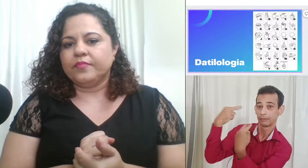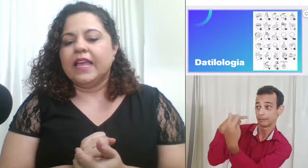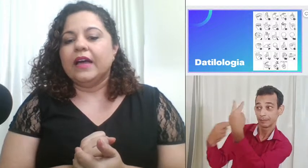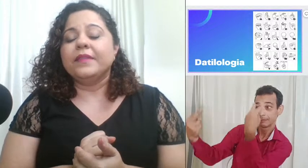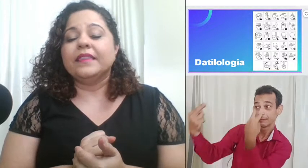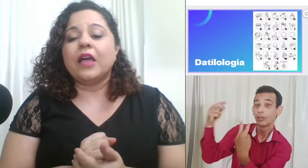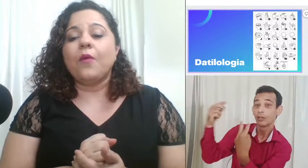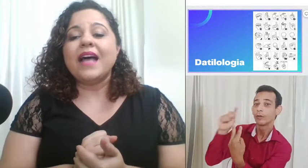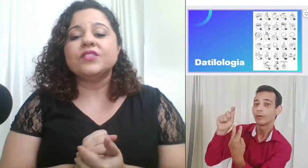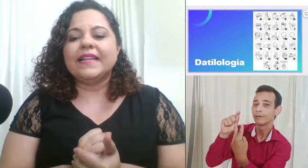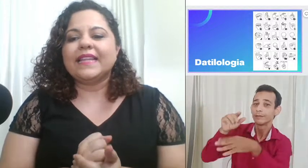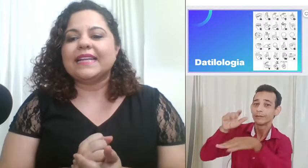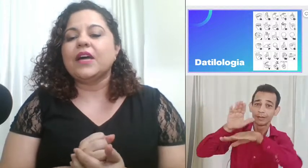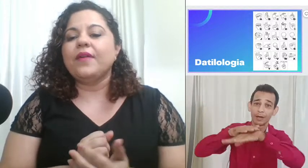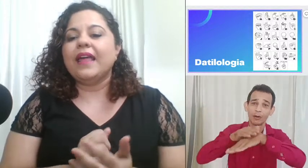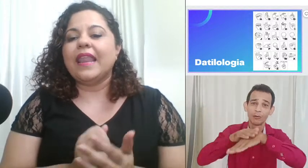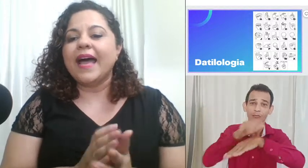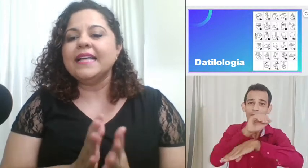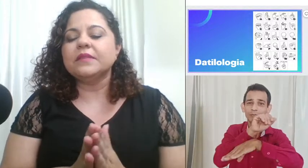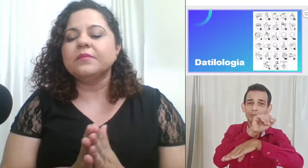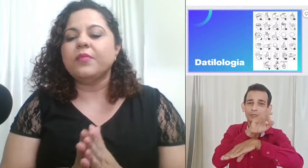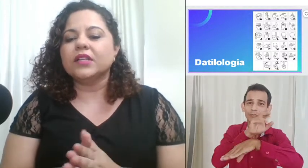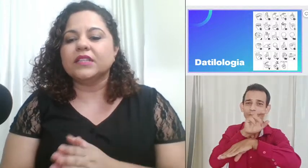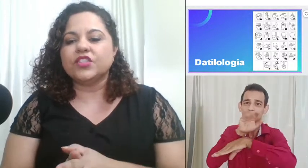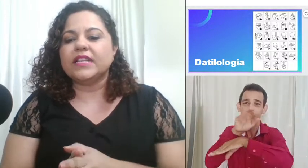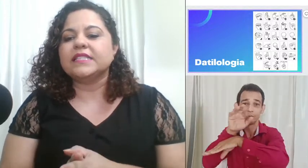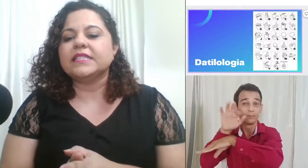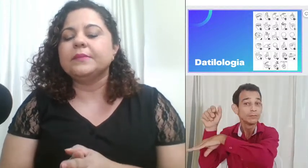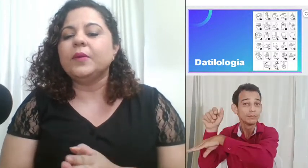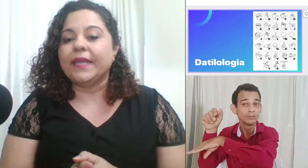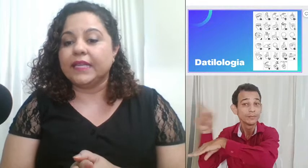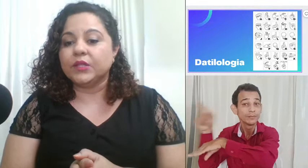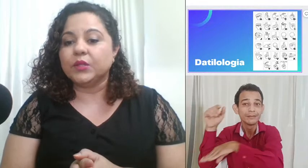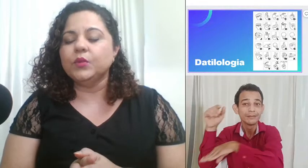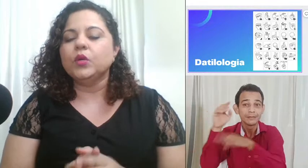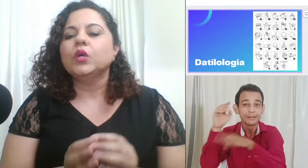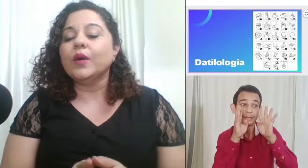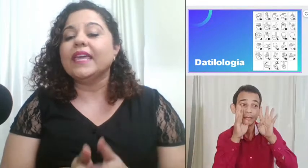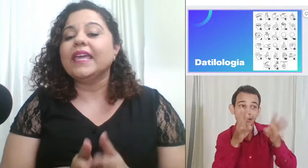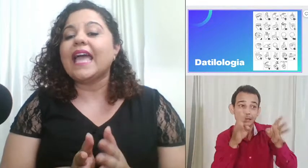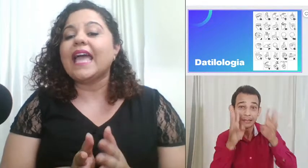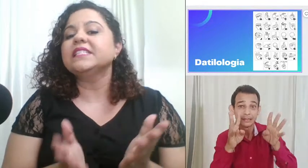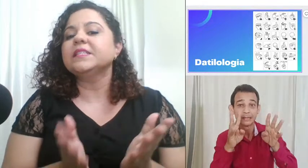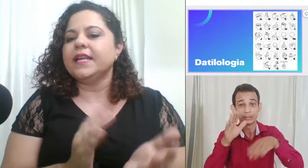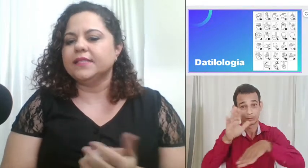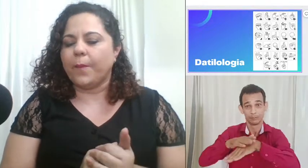então, a soletração ela é mais importante nesse momento do que a expressão